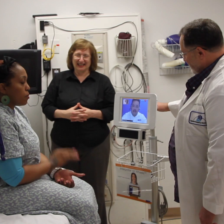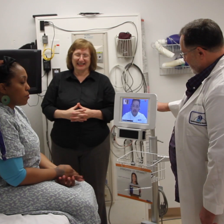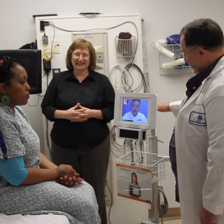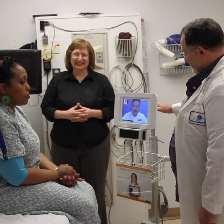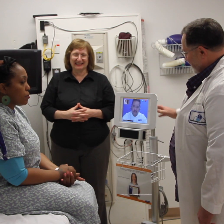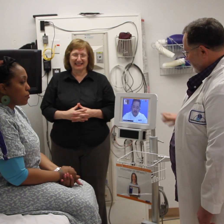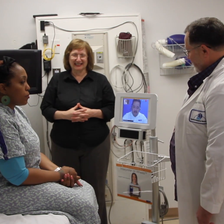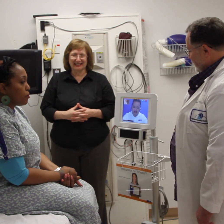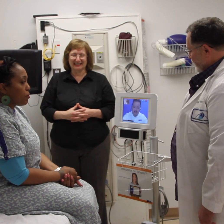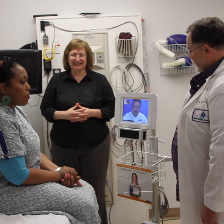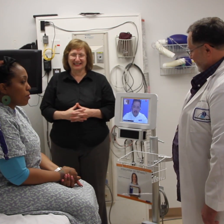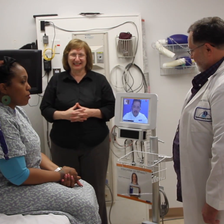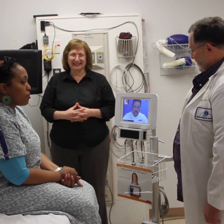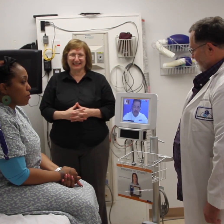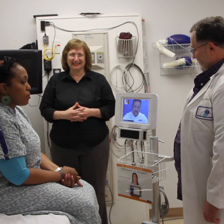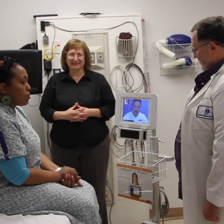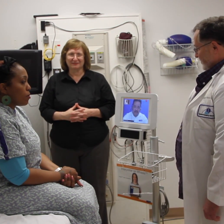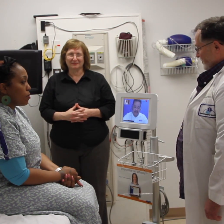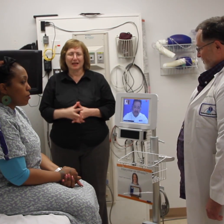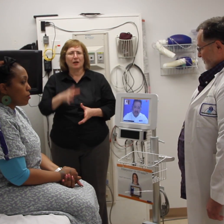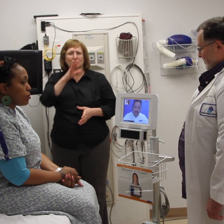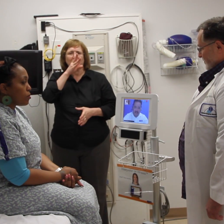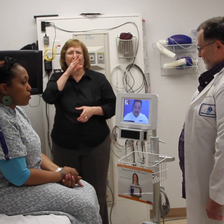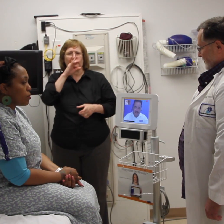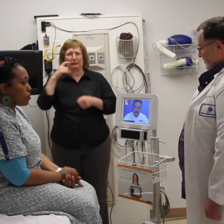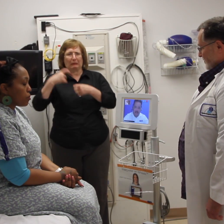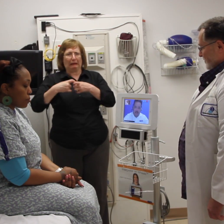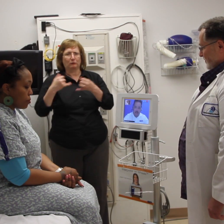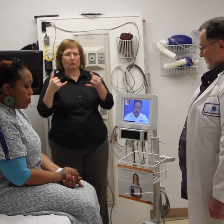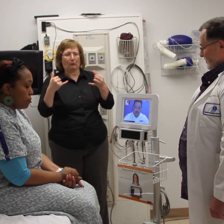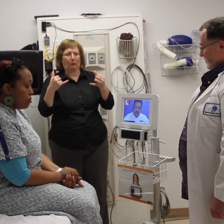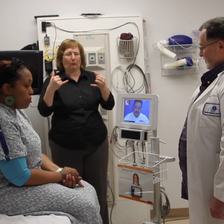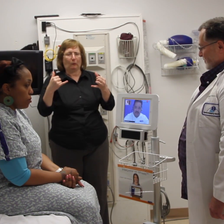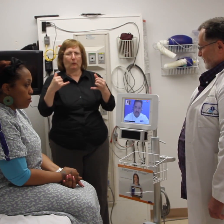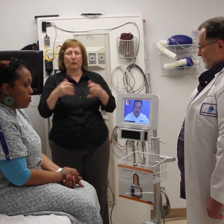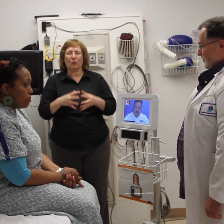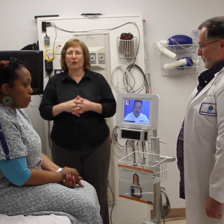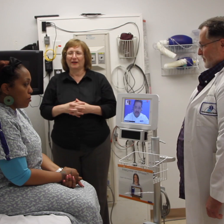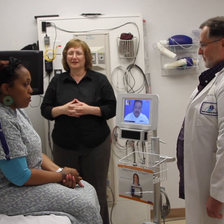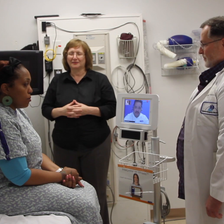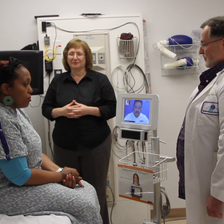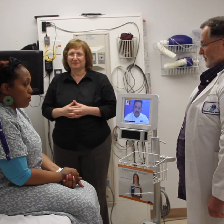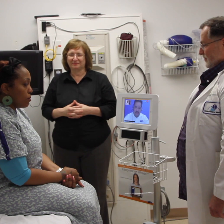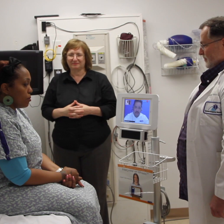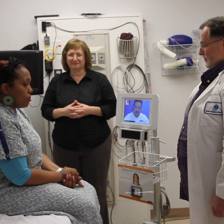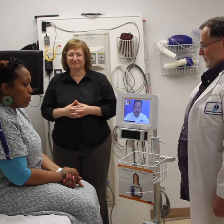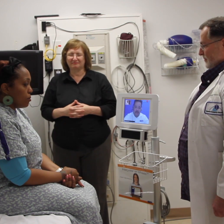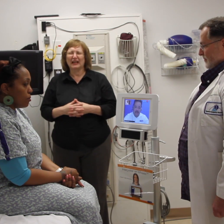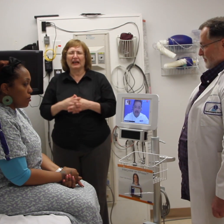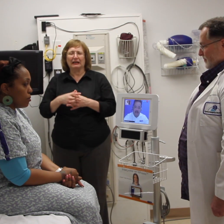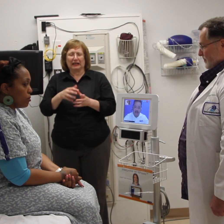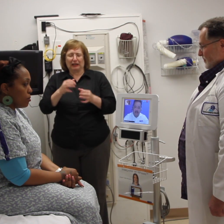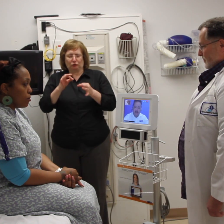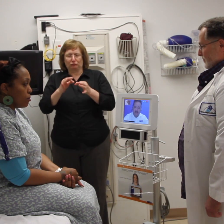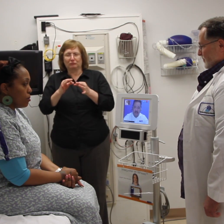Hey, Señora, buenas. Yo seré su intérprete para esta llamada. Todo lo que usted me diga será interpretado y manejado de manera